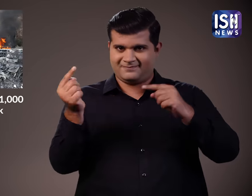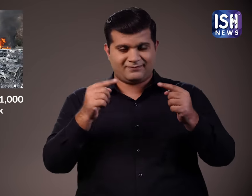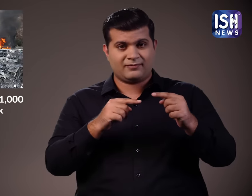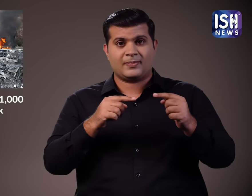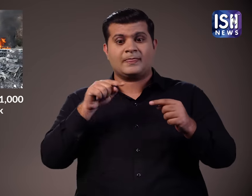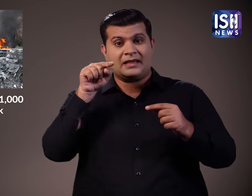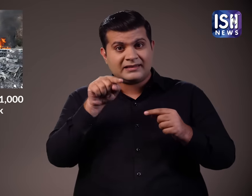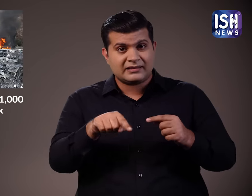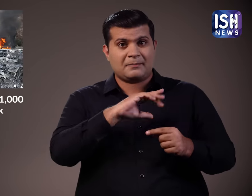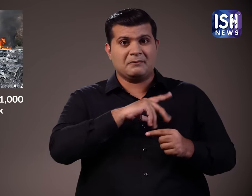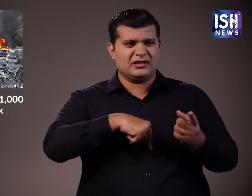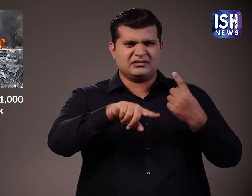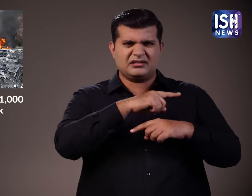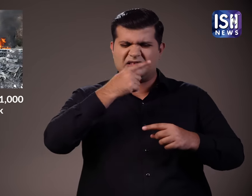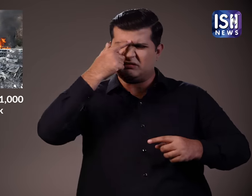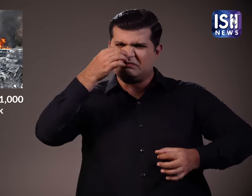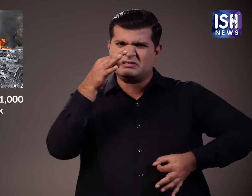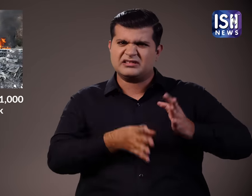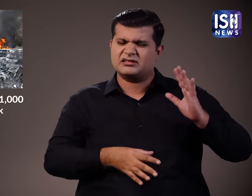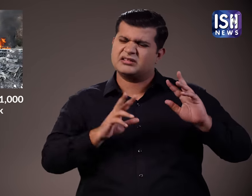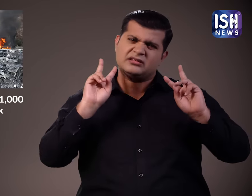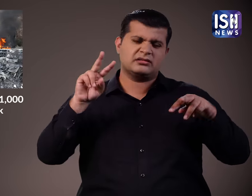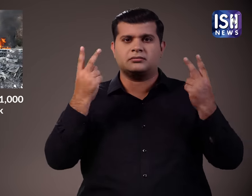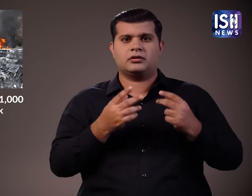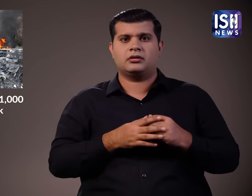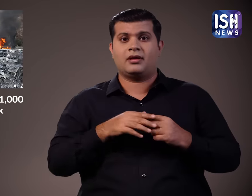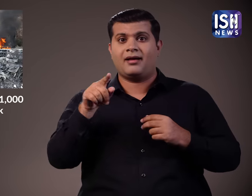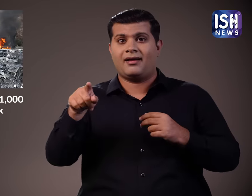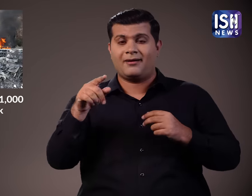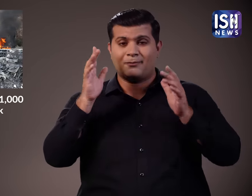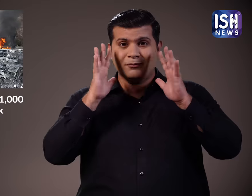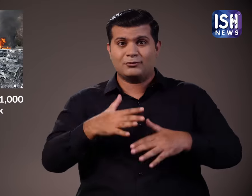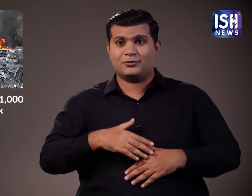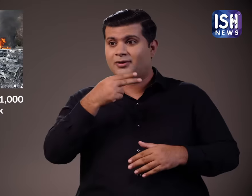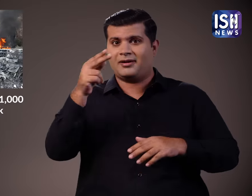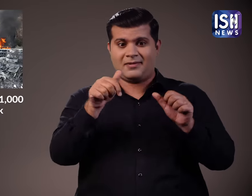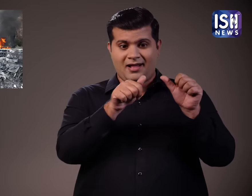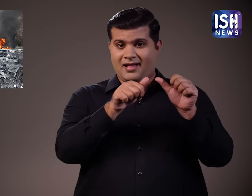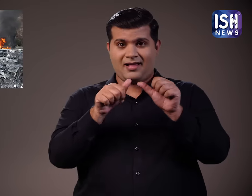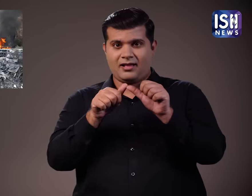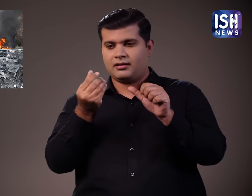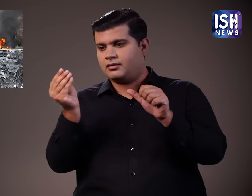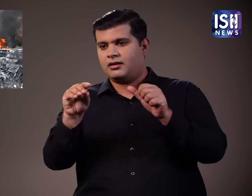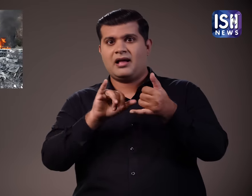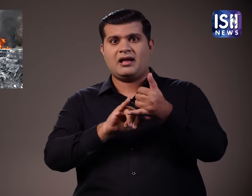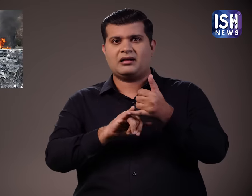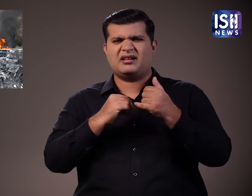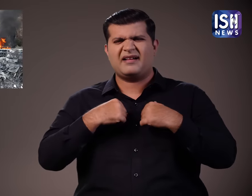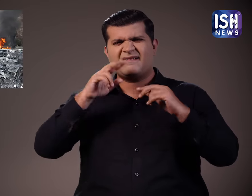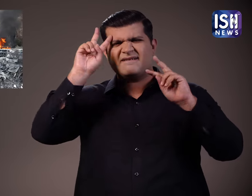हिंसा किस ने शुरू की। फिलस्तिन बहुत गुस्टे में है और इसलिए उसने इस हमले का नाम अलक्सा स्टॉम रखा